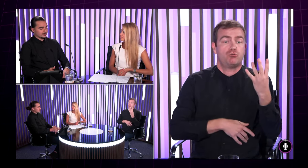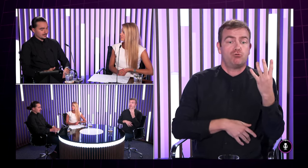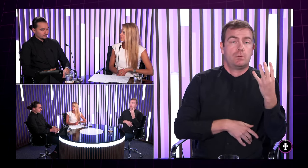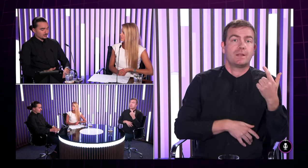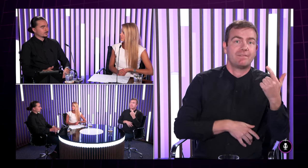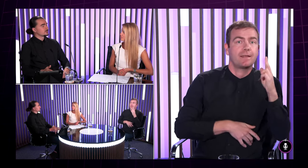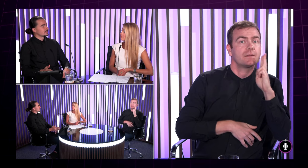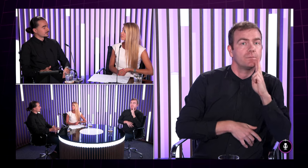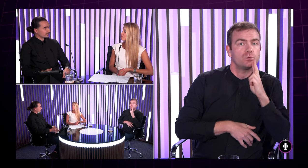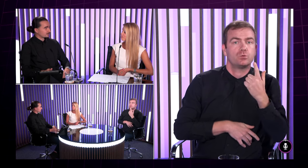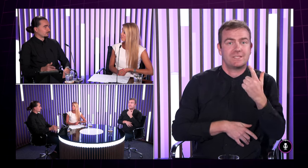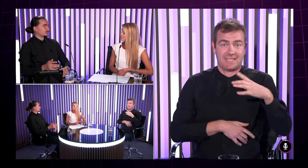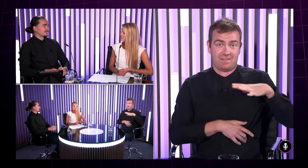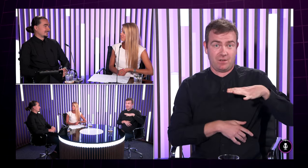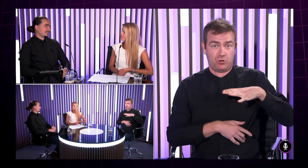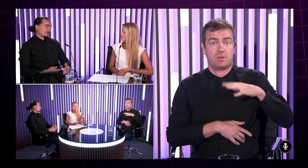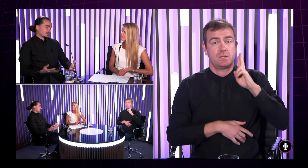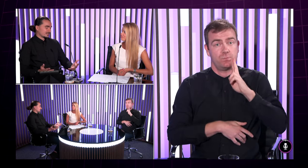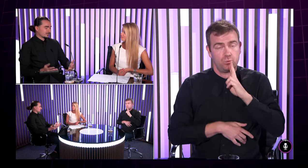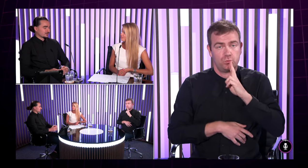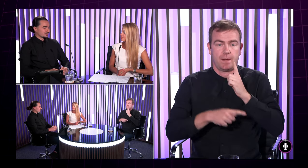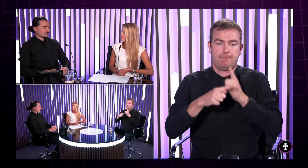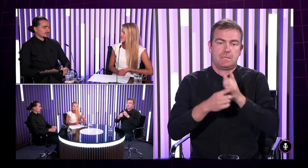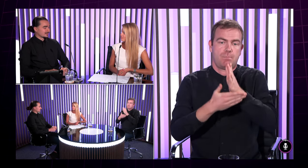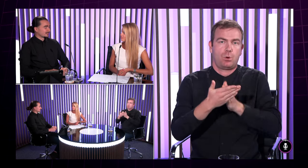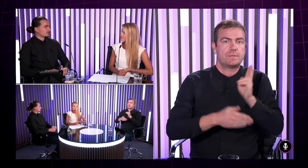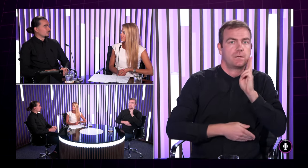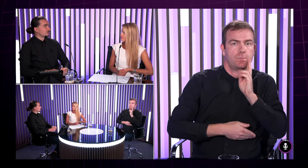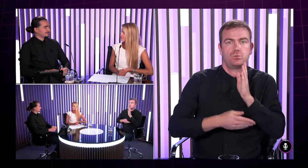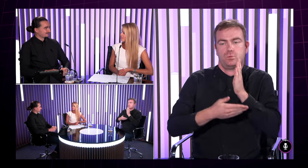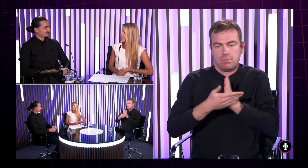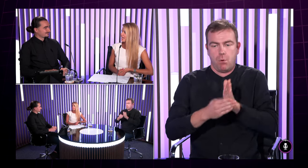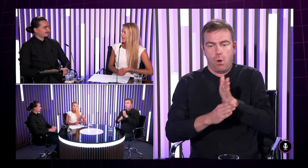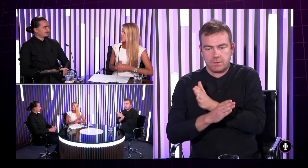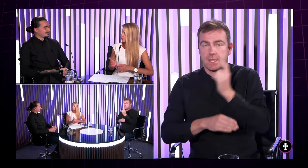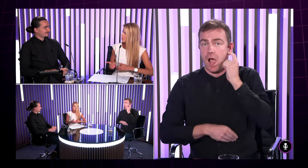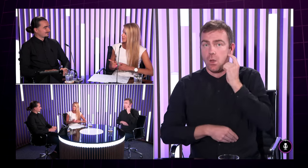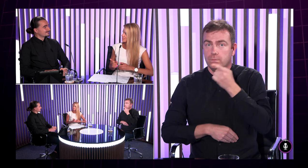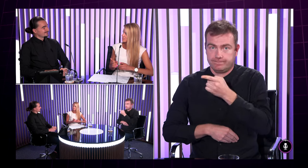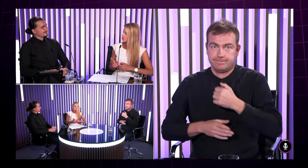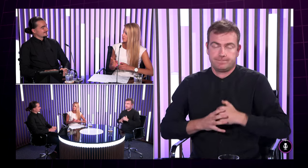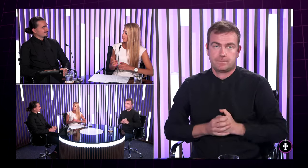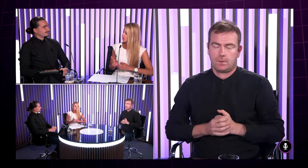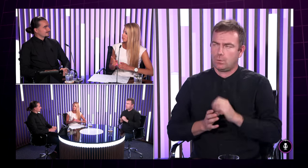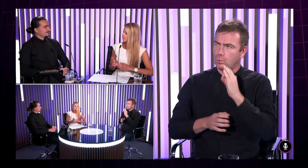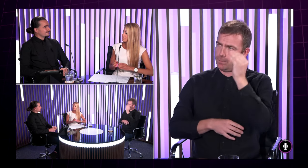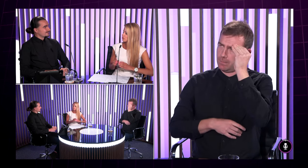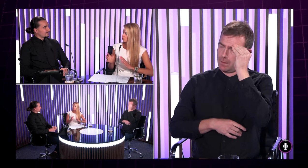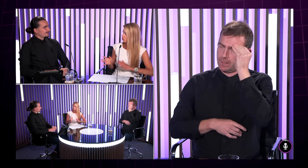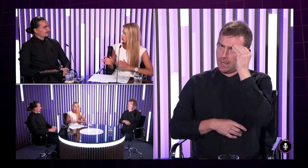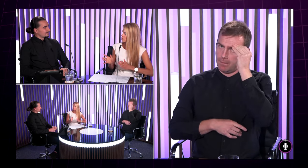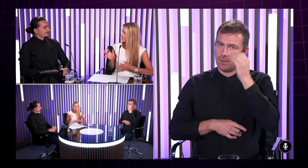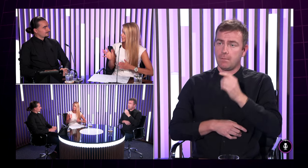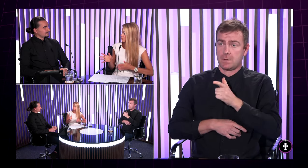počujúce dvaja muži nepočujúci dve ženy nepočujúce čiže život sa zahrá takú hru ak si dobre pamätám z nášho telefonátu tak